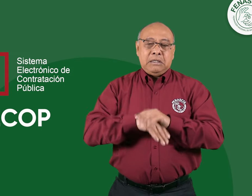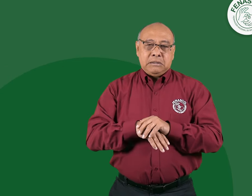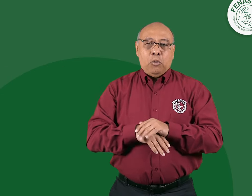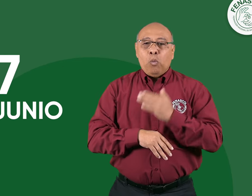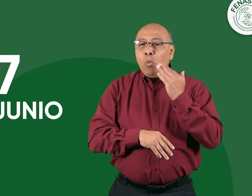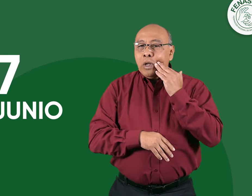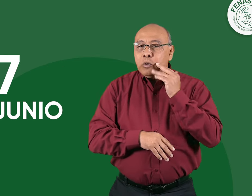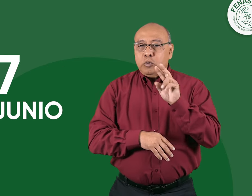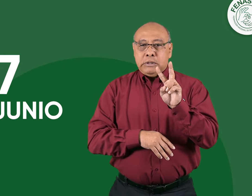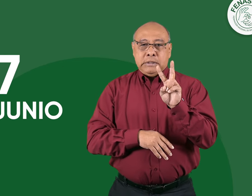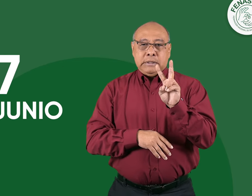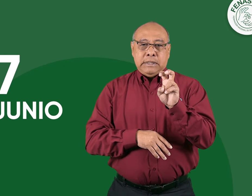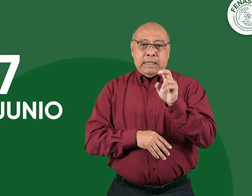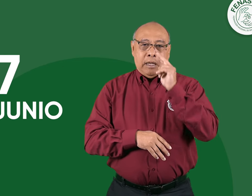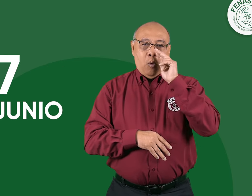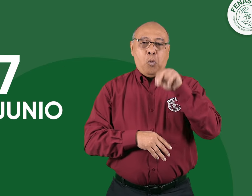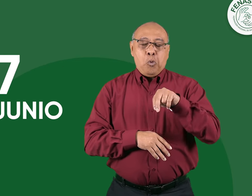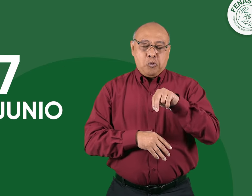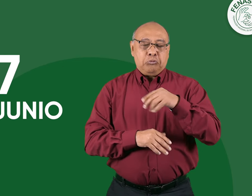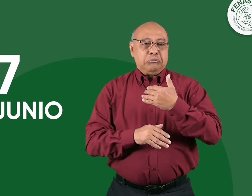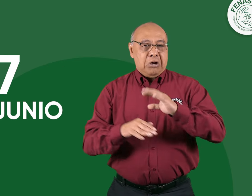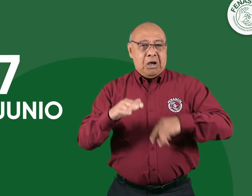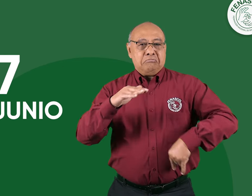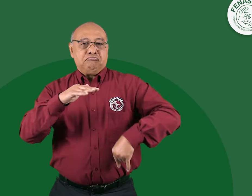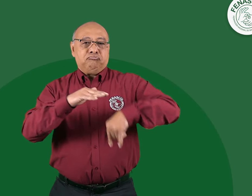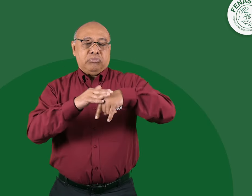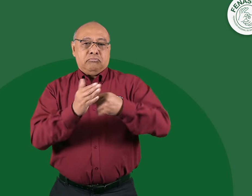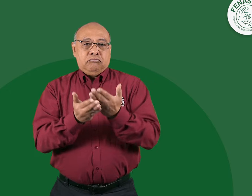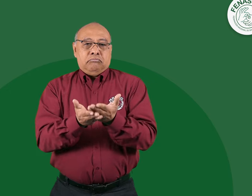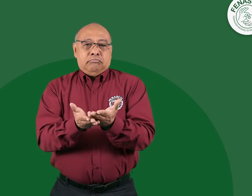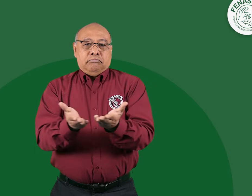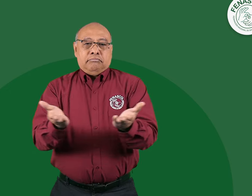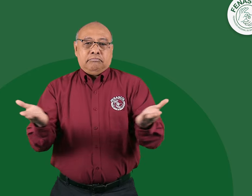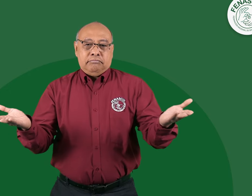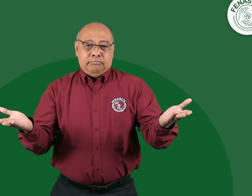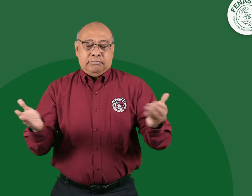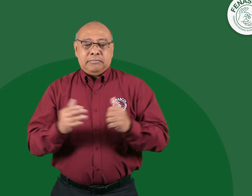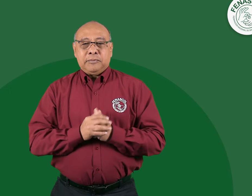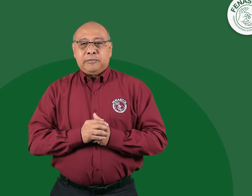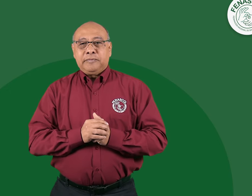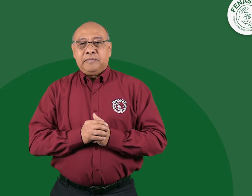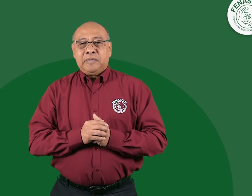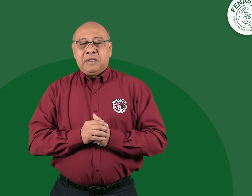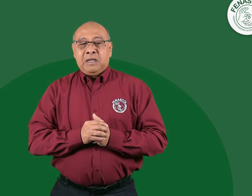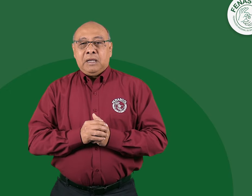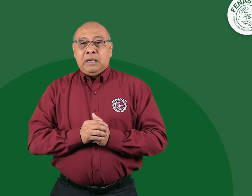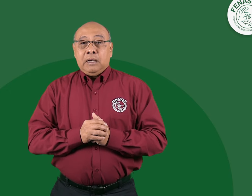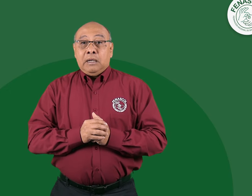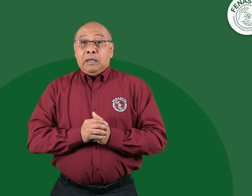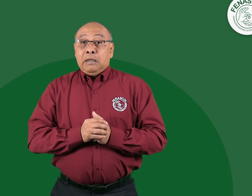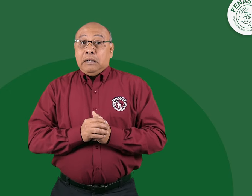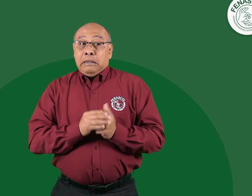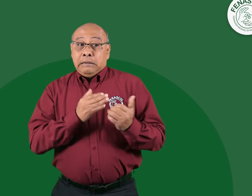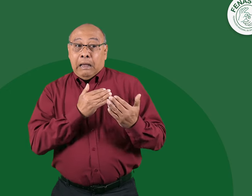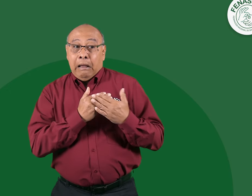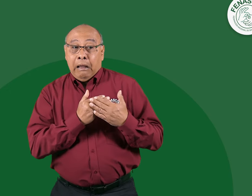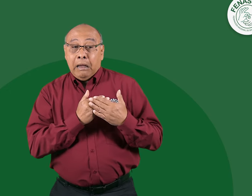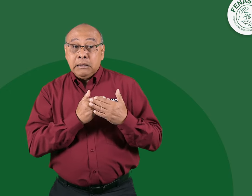El 7 de junio quedaría lista la licitación. Se nos informó que las entidades tenían